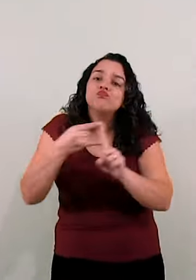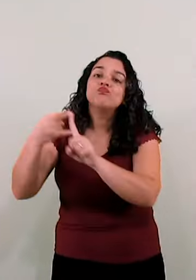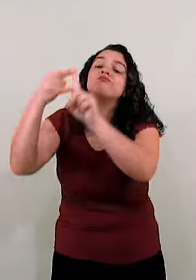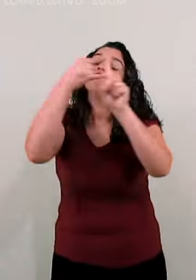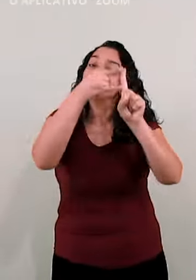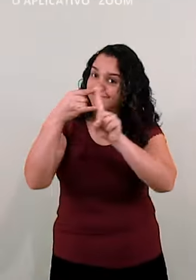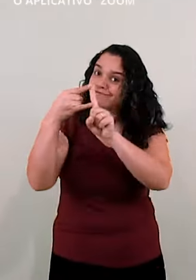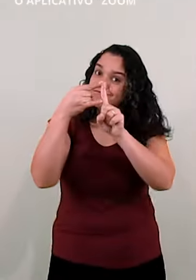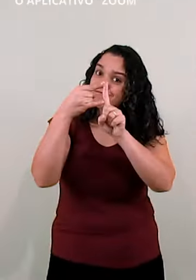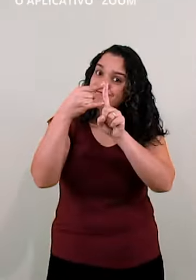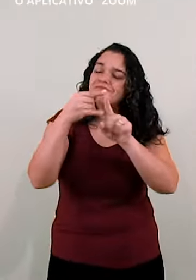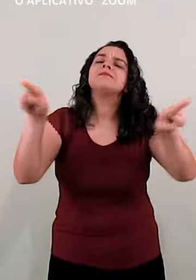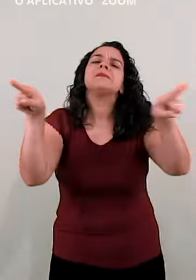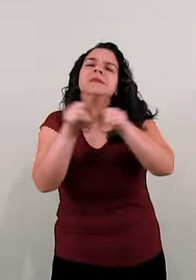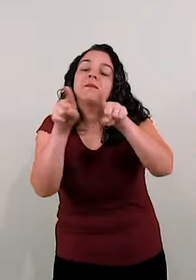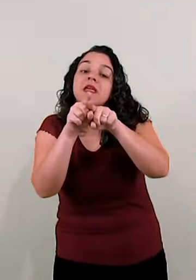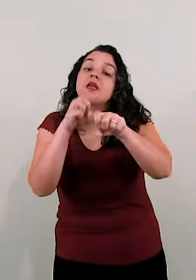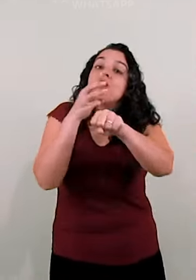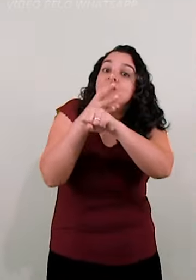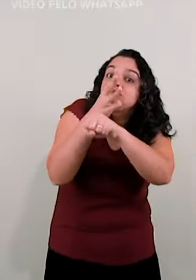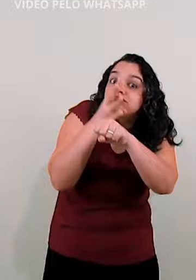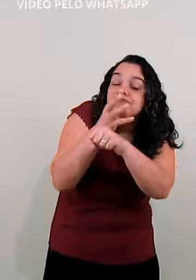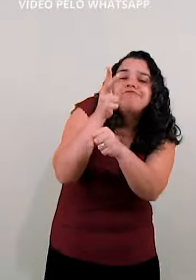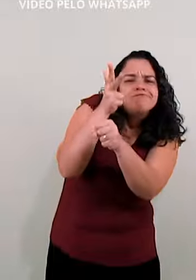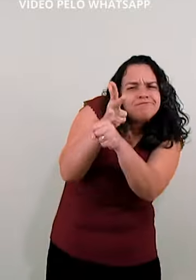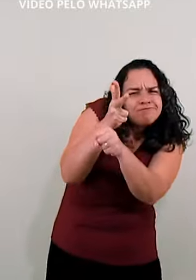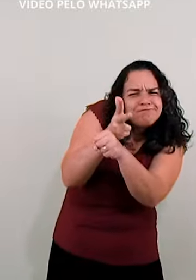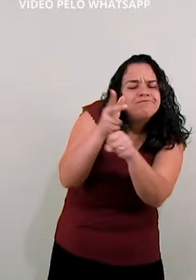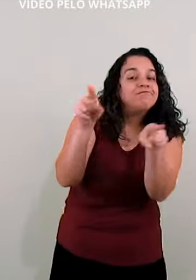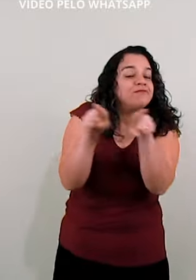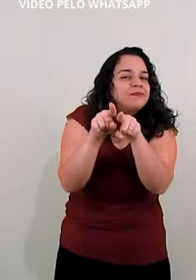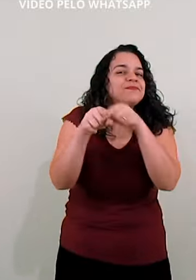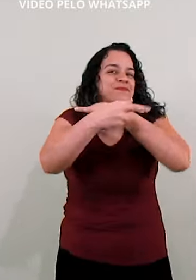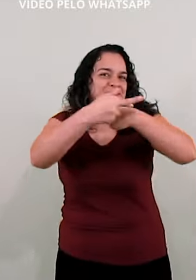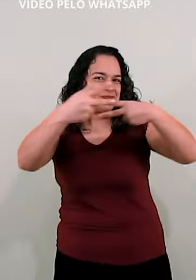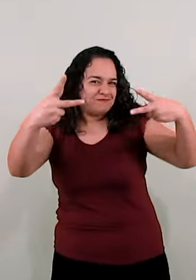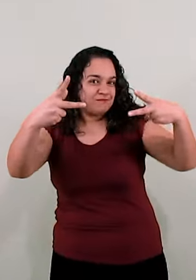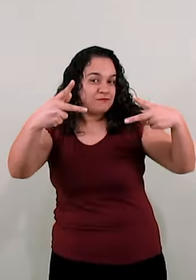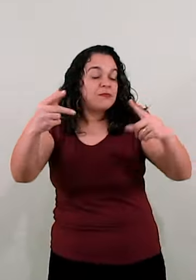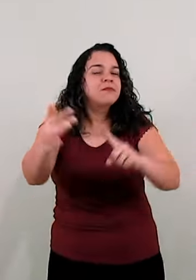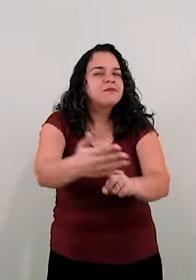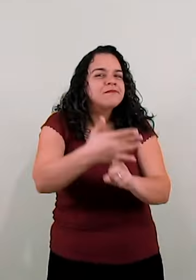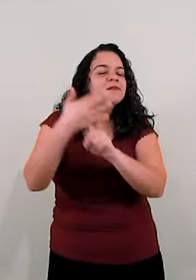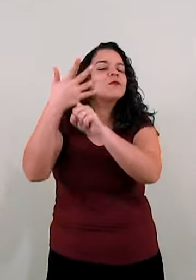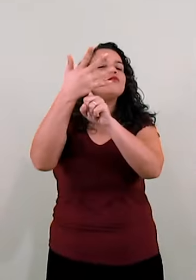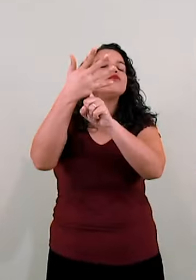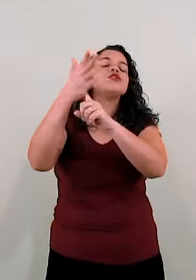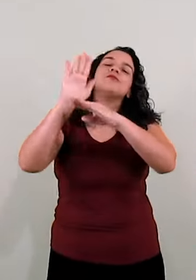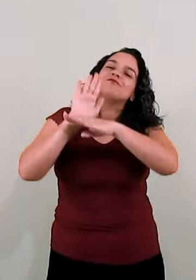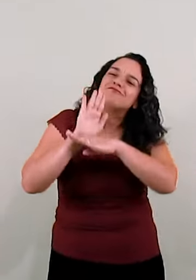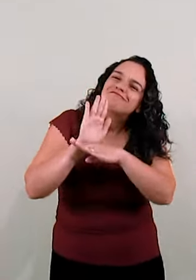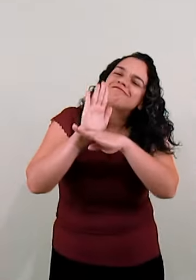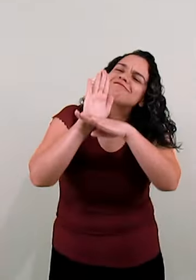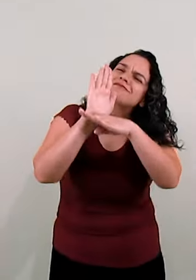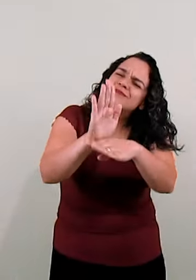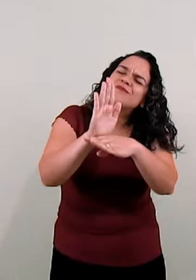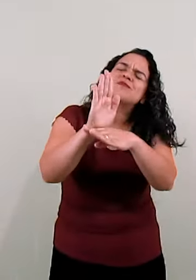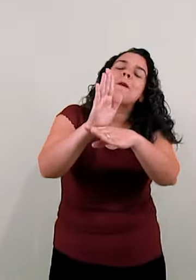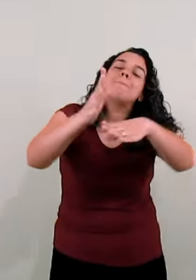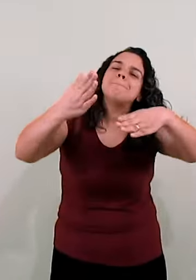ele usa o aplicativo Zoom, também a chamada de vídeo pelo WhatsApp e muitas outras formas de tecnologia que o